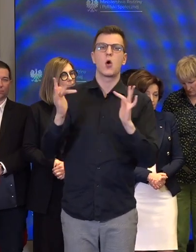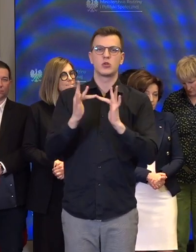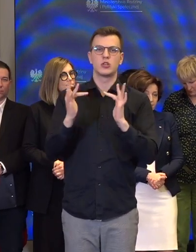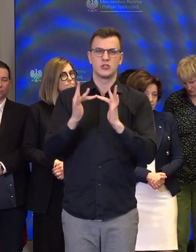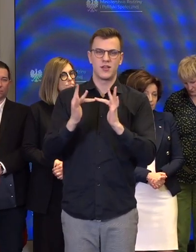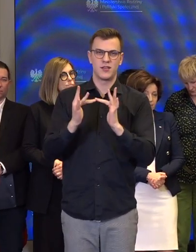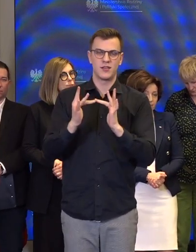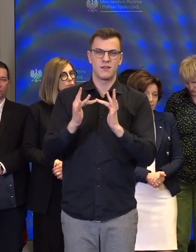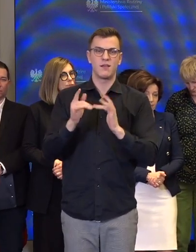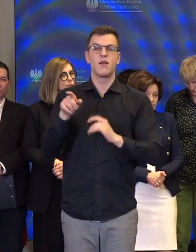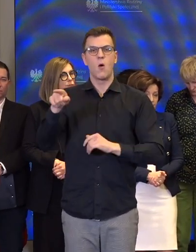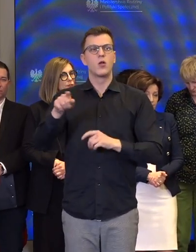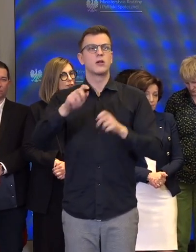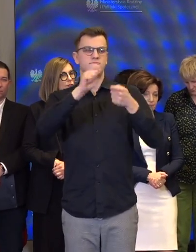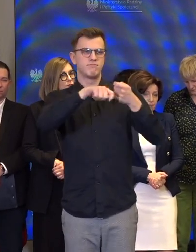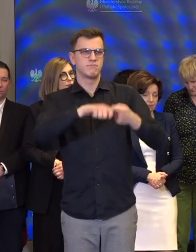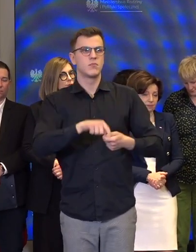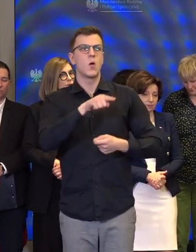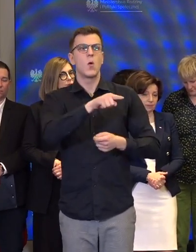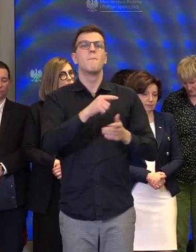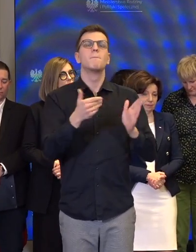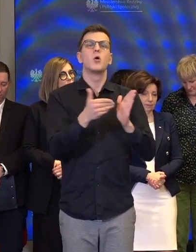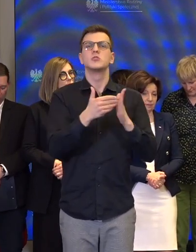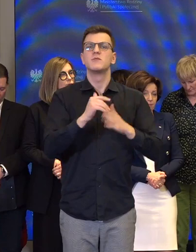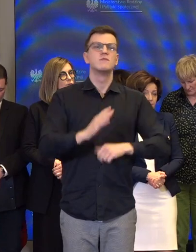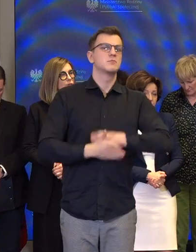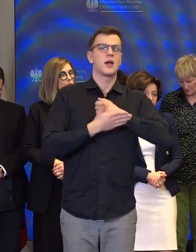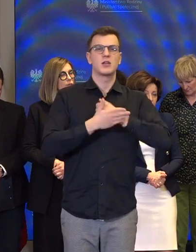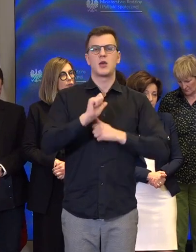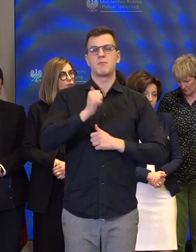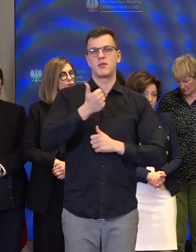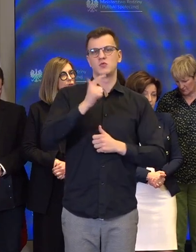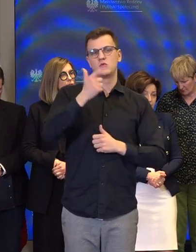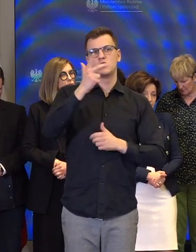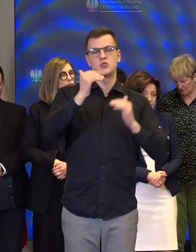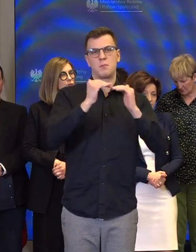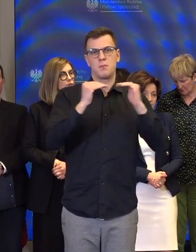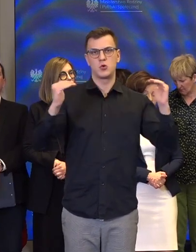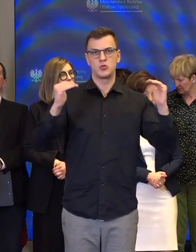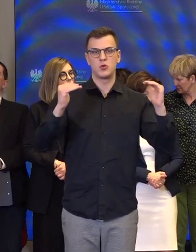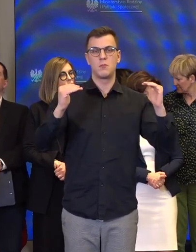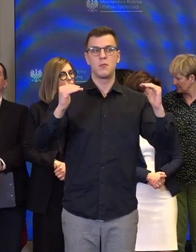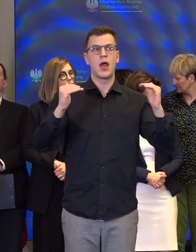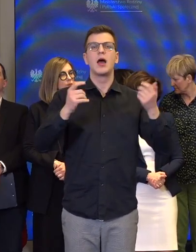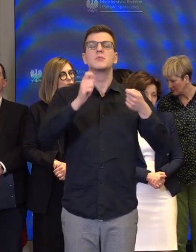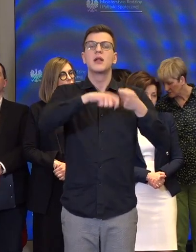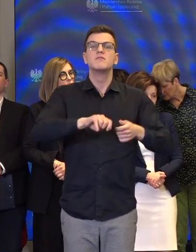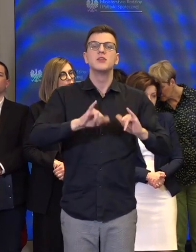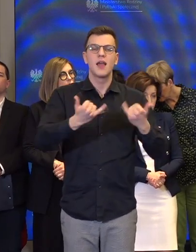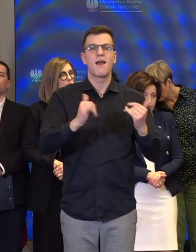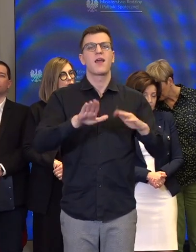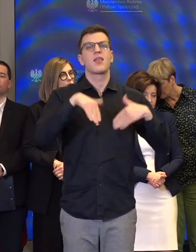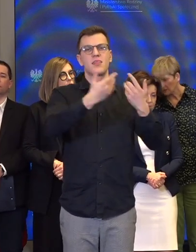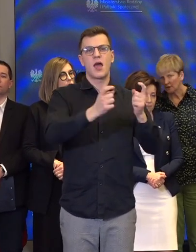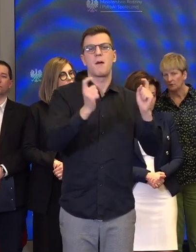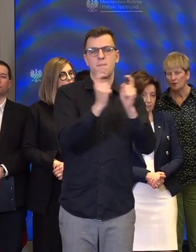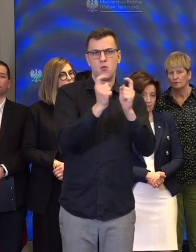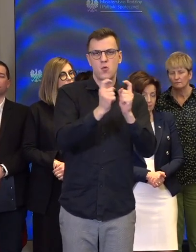To ustalanie potrzeby wsparcia będzie mieć wartość punktową, możliwie